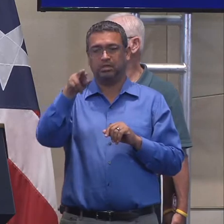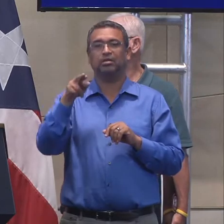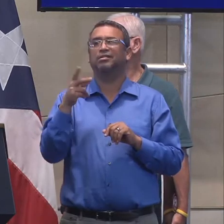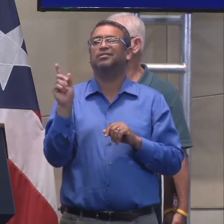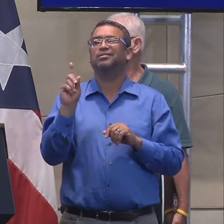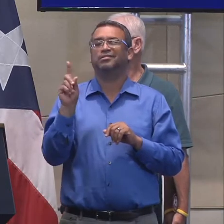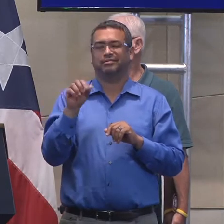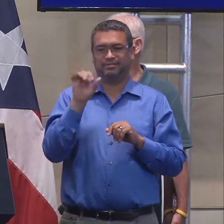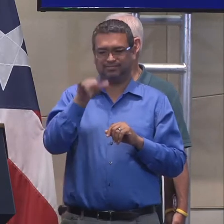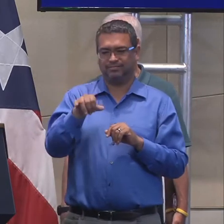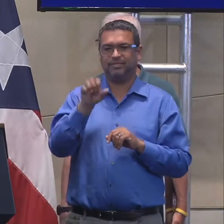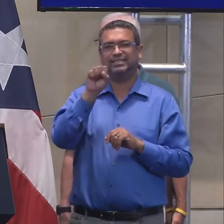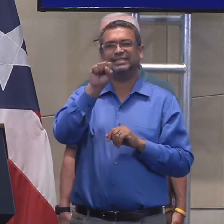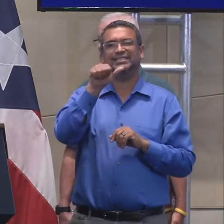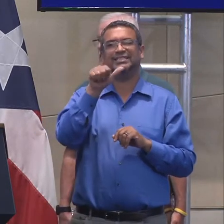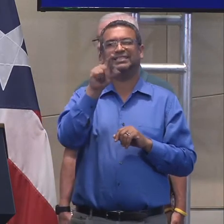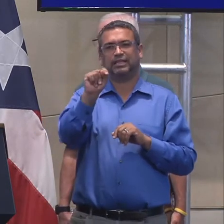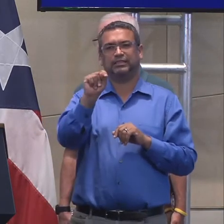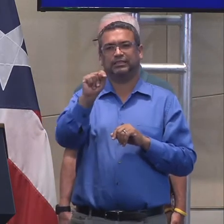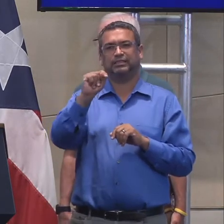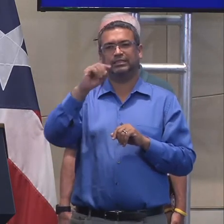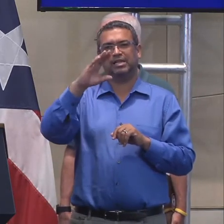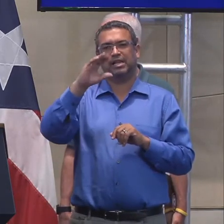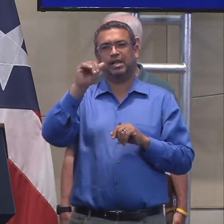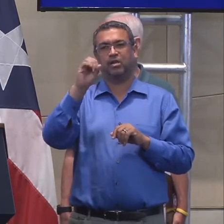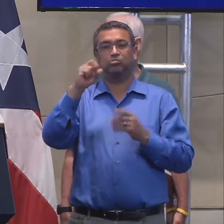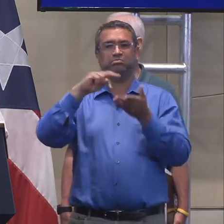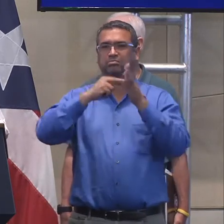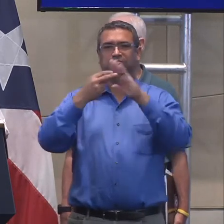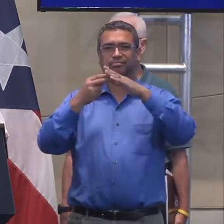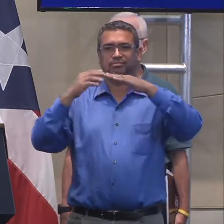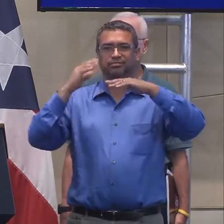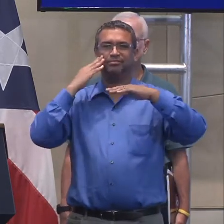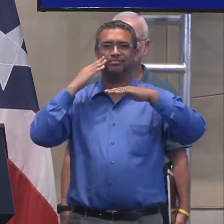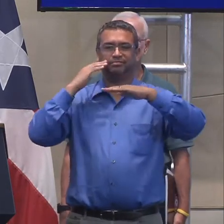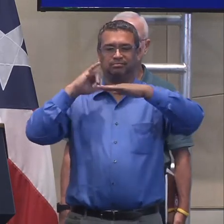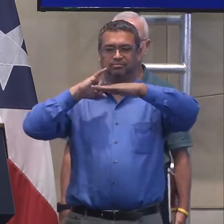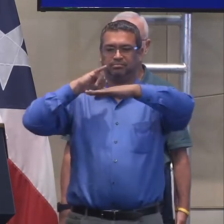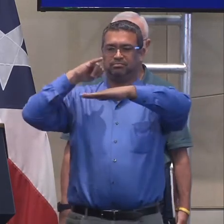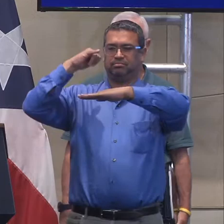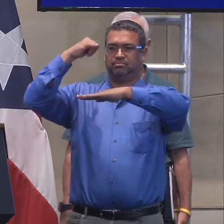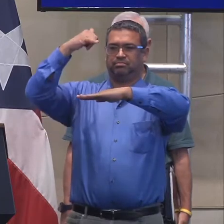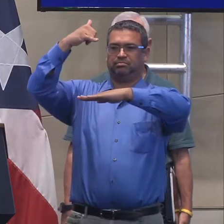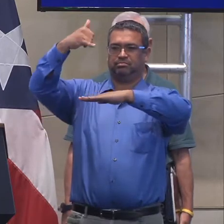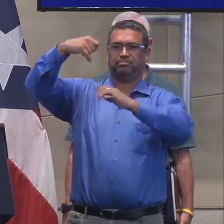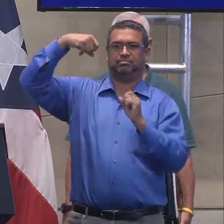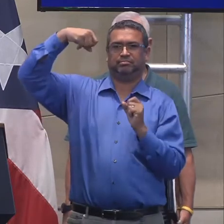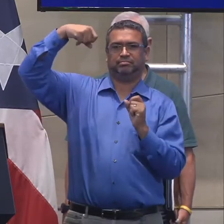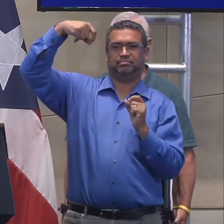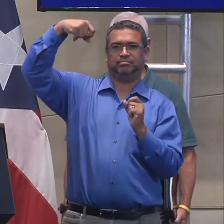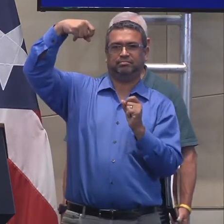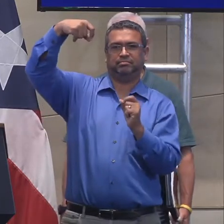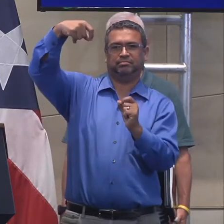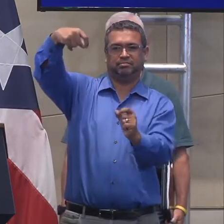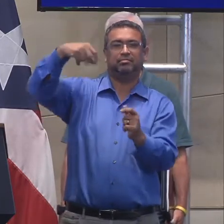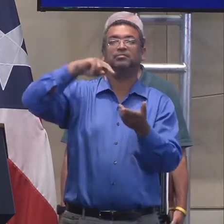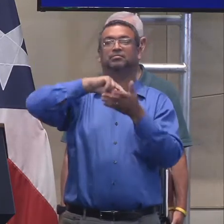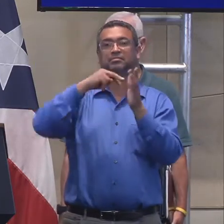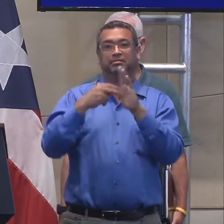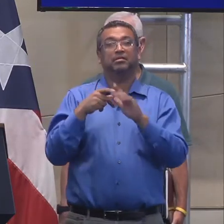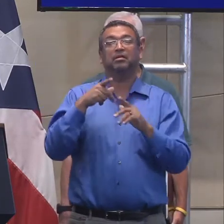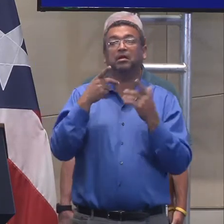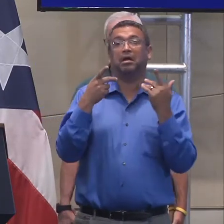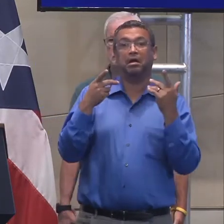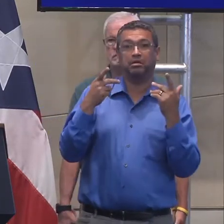15 municipios, porque dándoles esa dirección, la gente puede ir a ese radio de 3 millas para poder enviar textos,